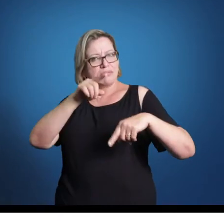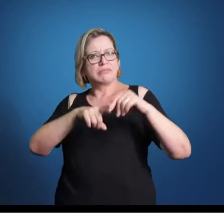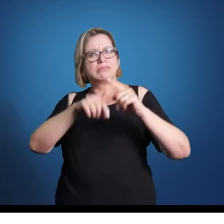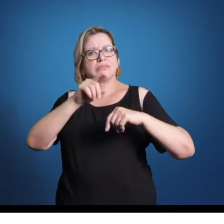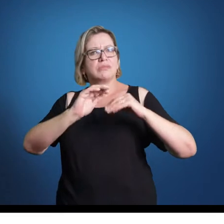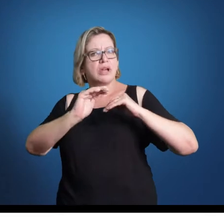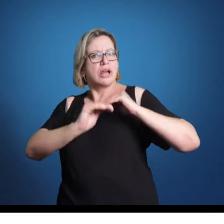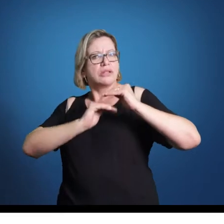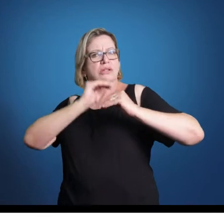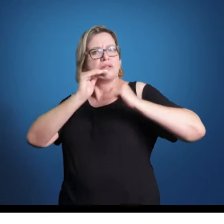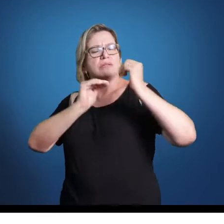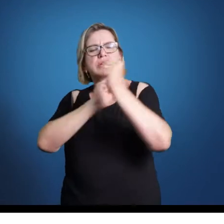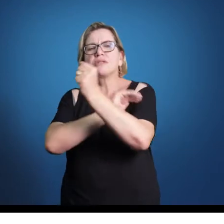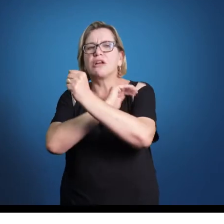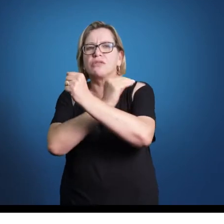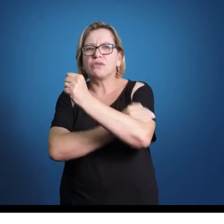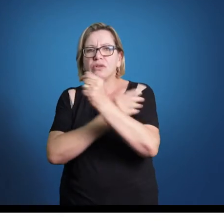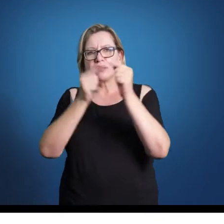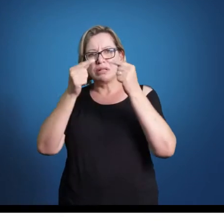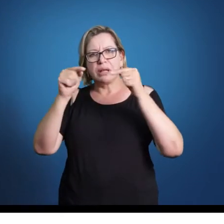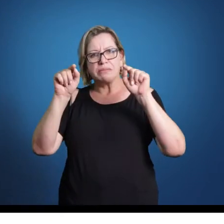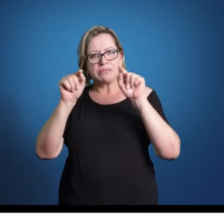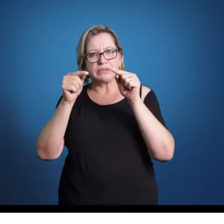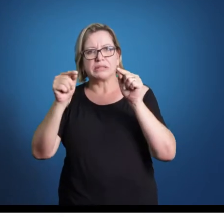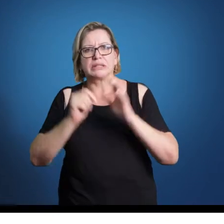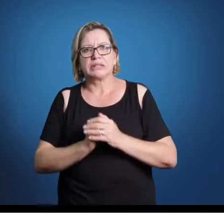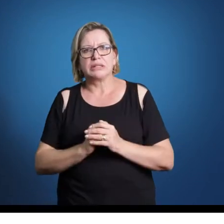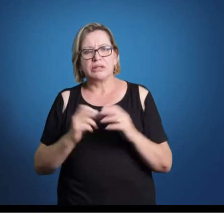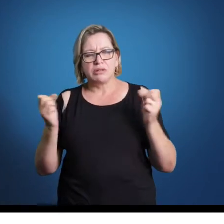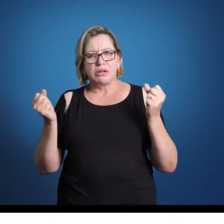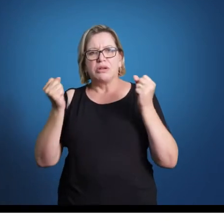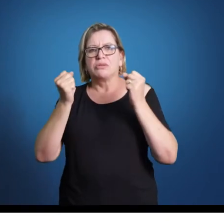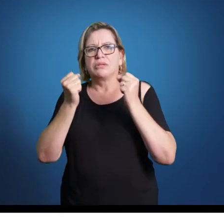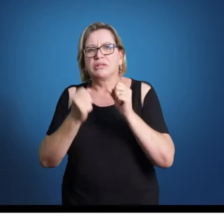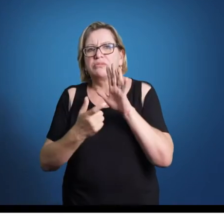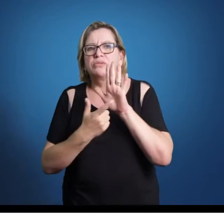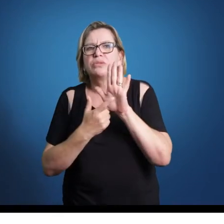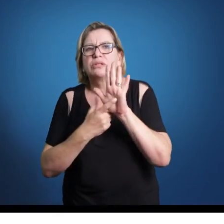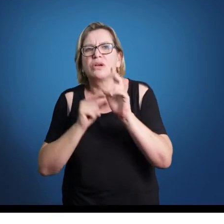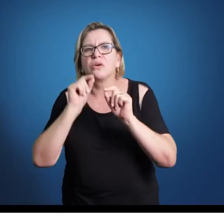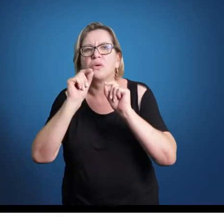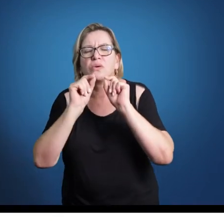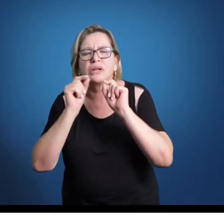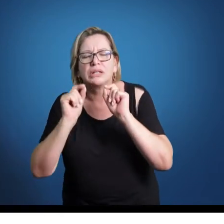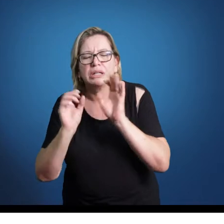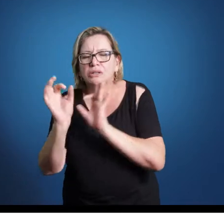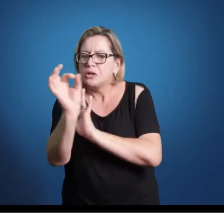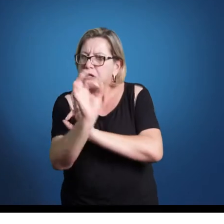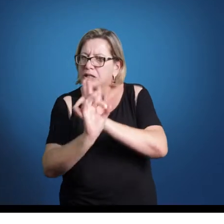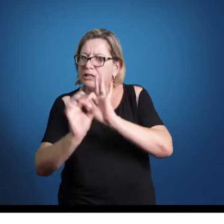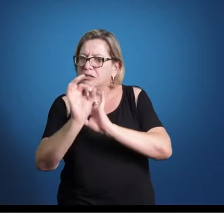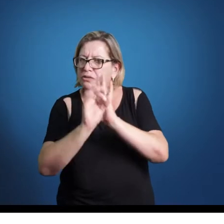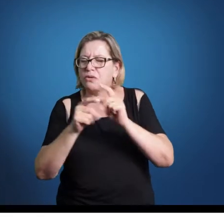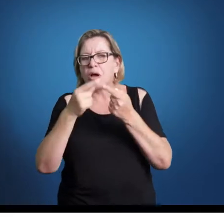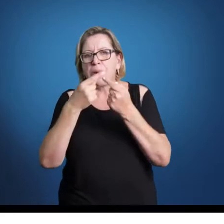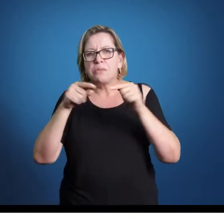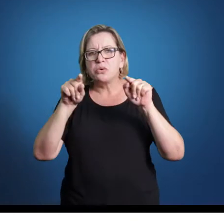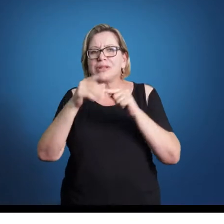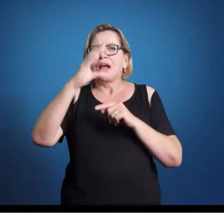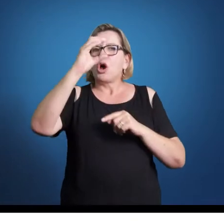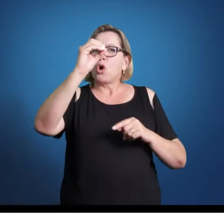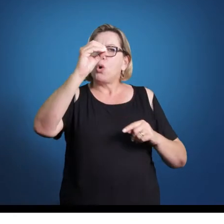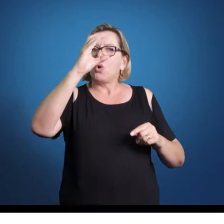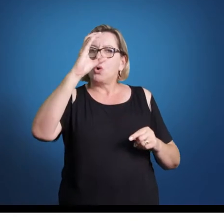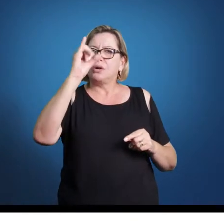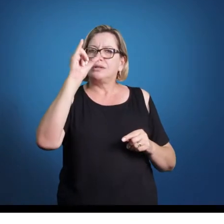desenvolvimento das forças da música ocidental. Se é possível determinar quais são os pilares da música ocidental, se fosse perguntado a mim, quais são